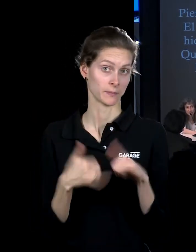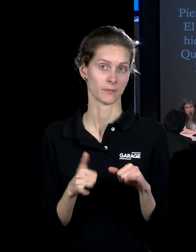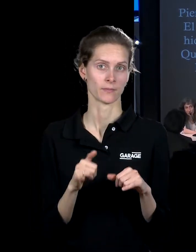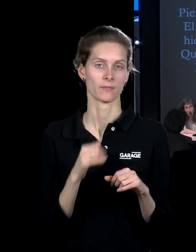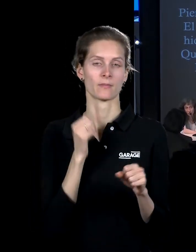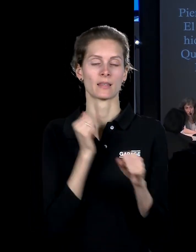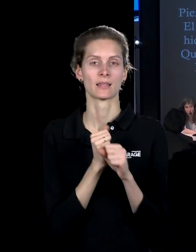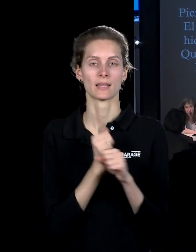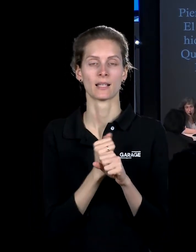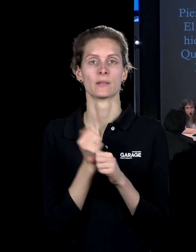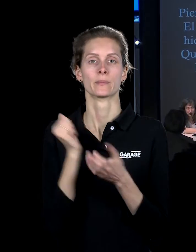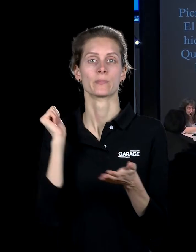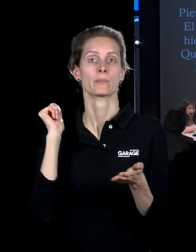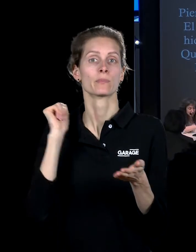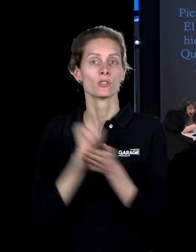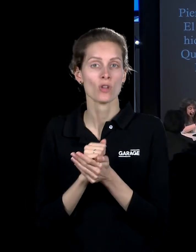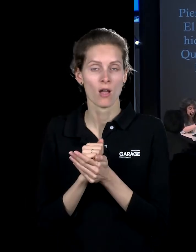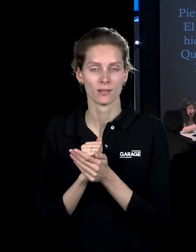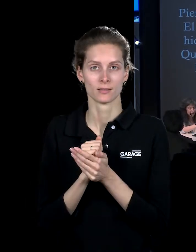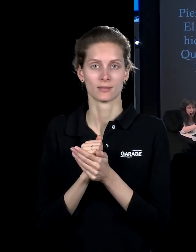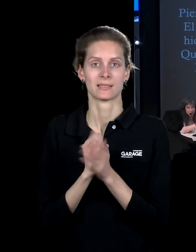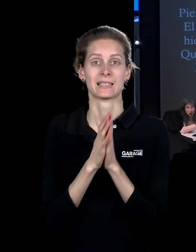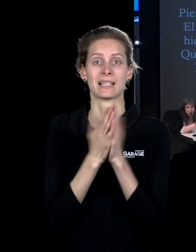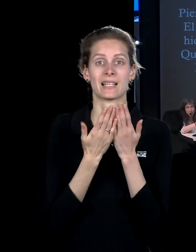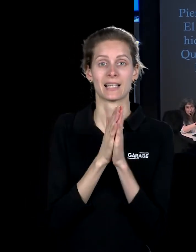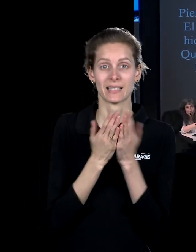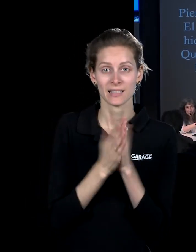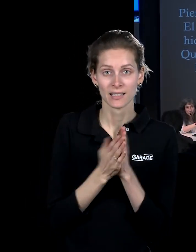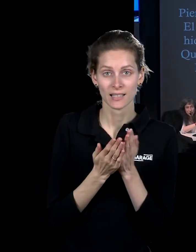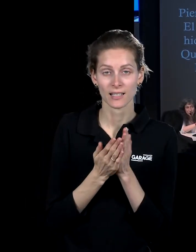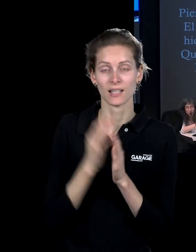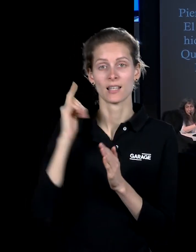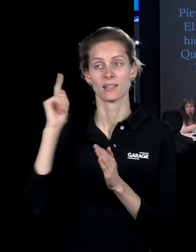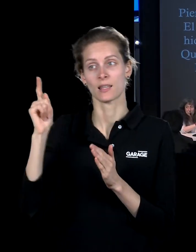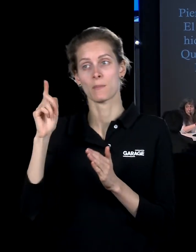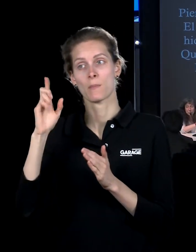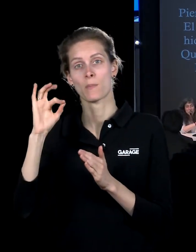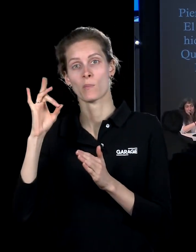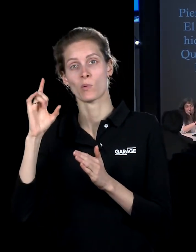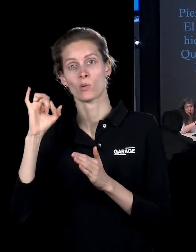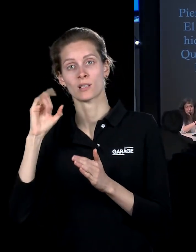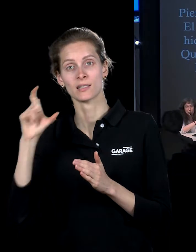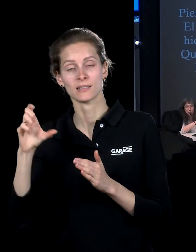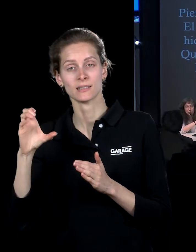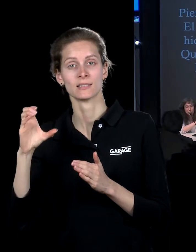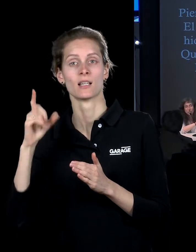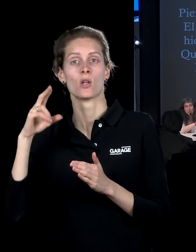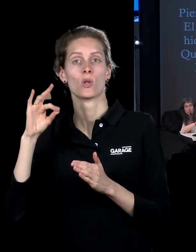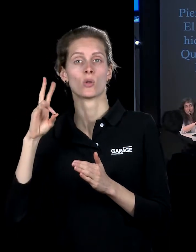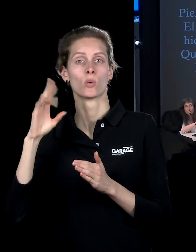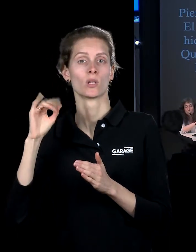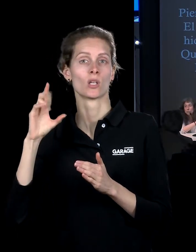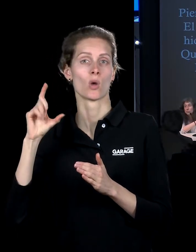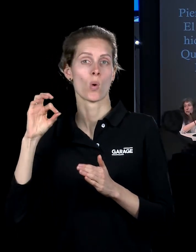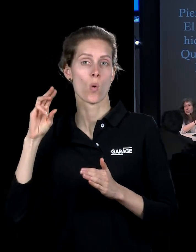издание несуществующей книжки, описанной в рассказе Борхеса, первым автором Дон Кихота. Это